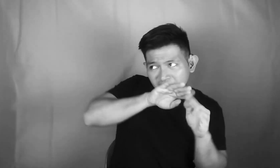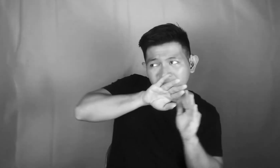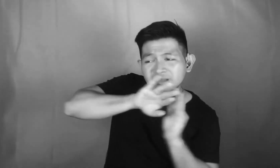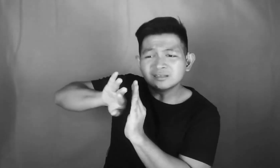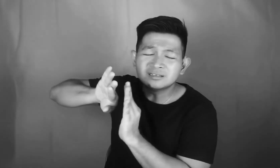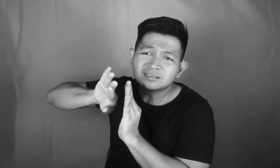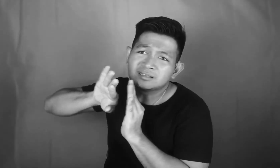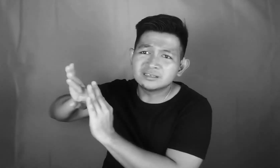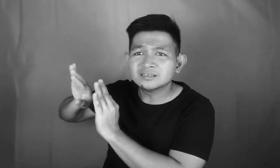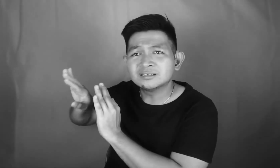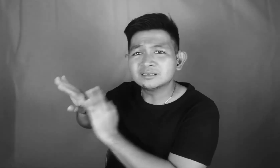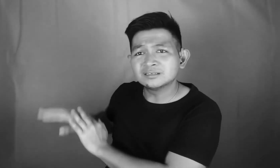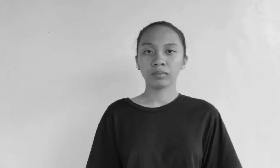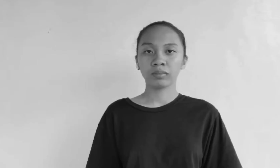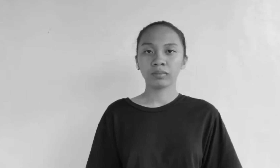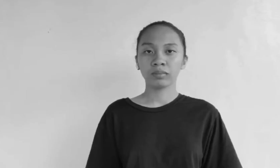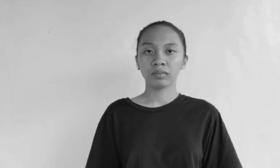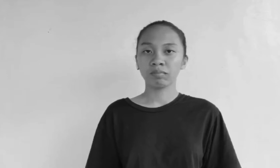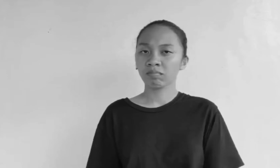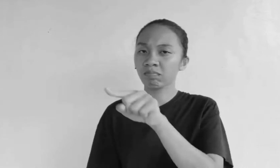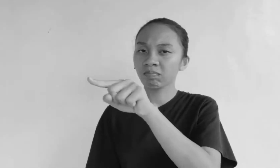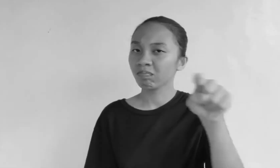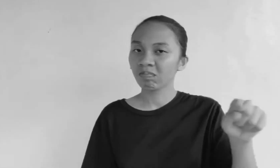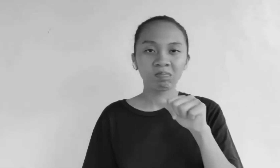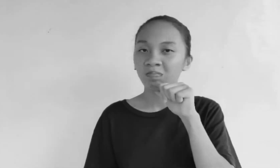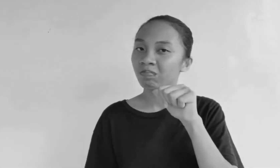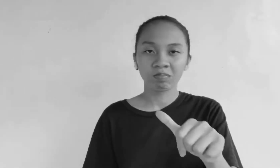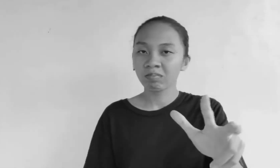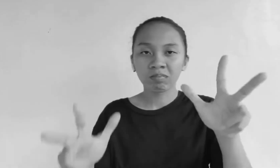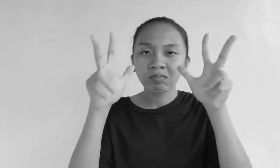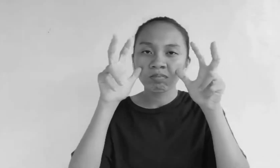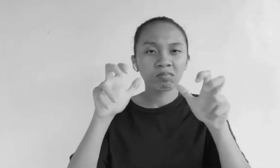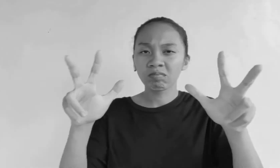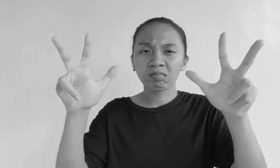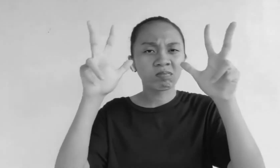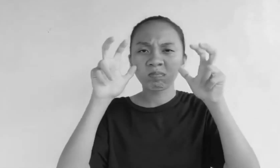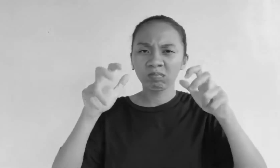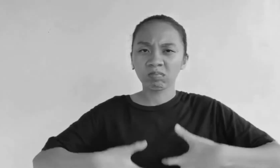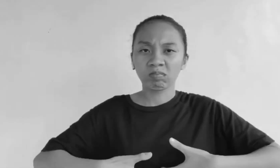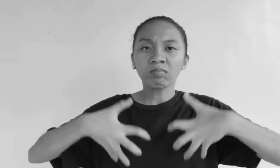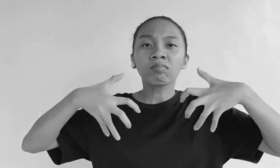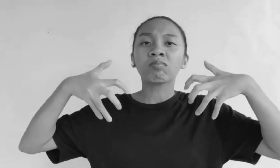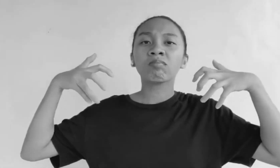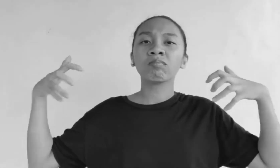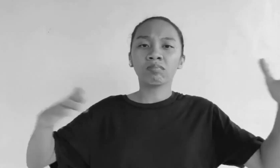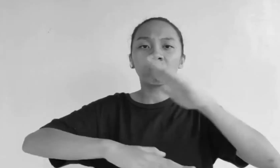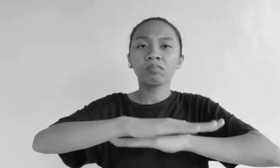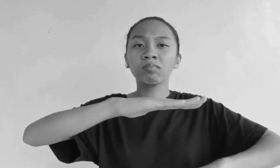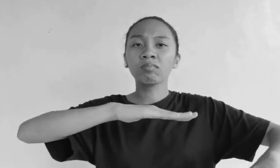mahuwag. Diyo ba nalililig, tinig ng bayan na